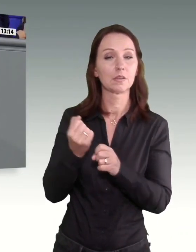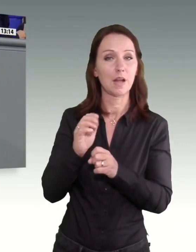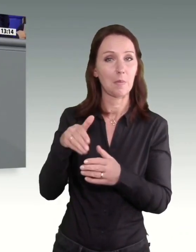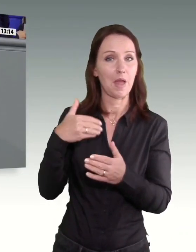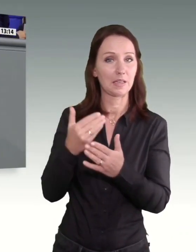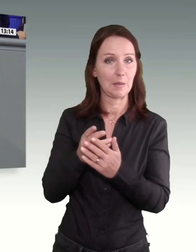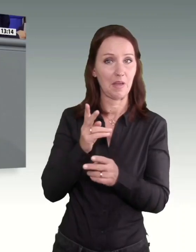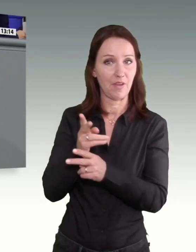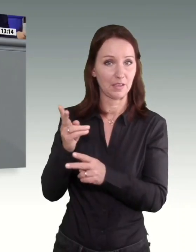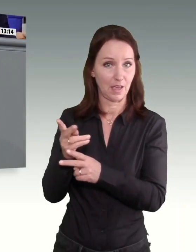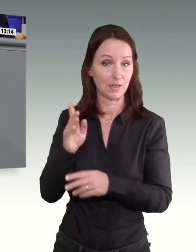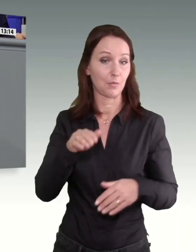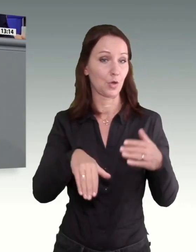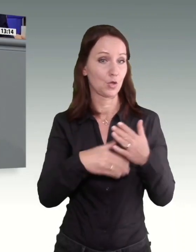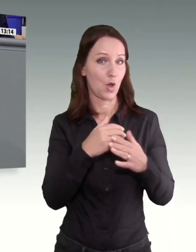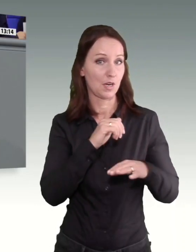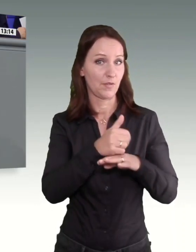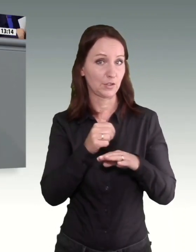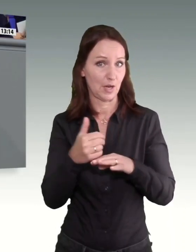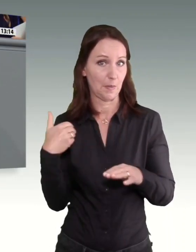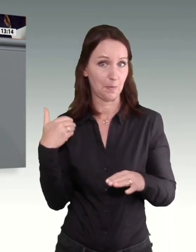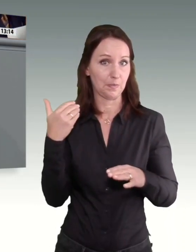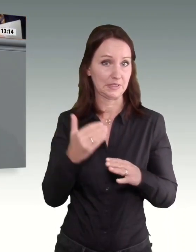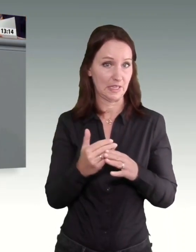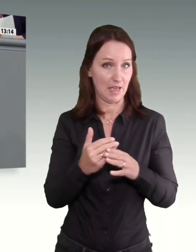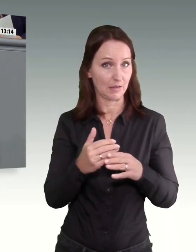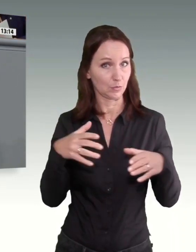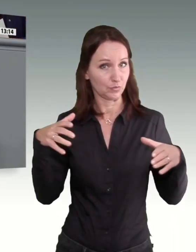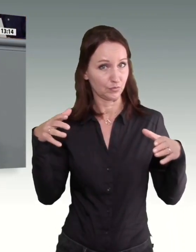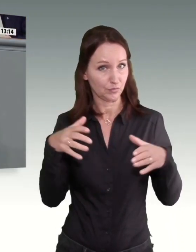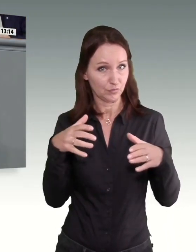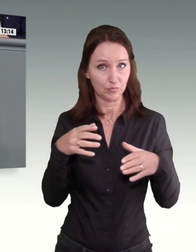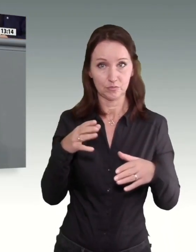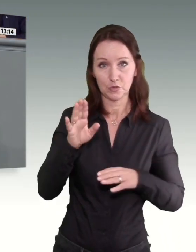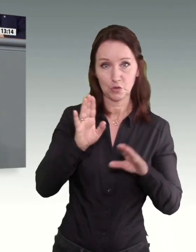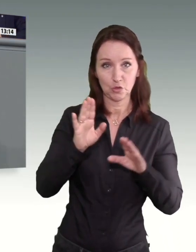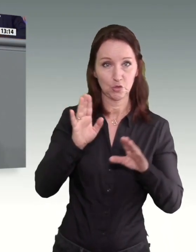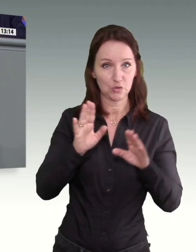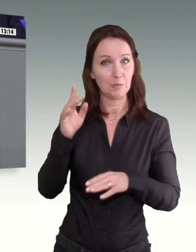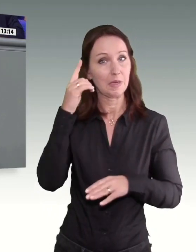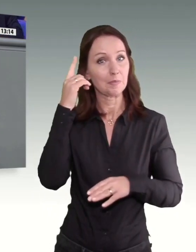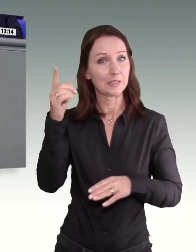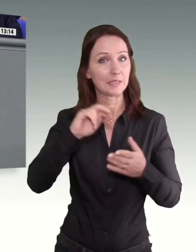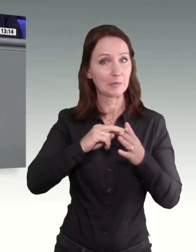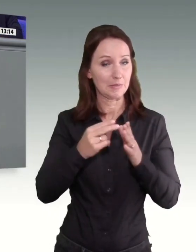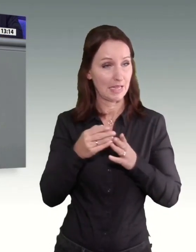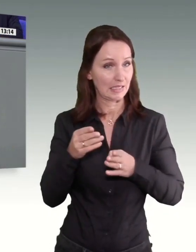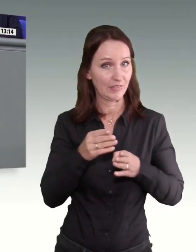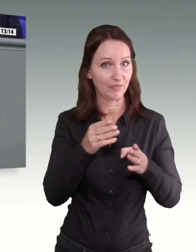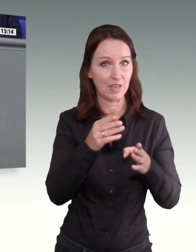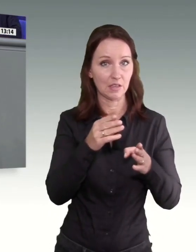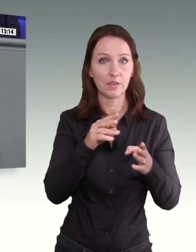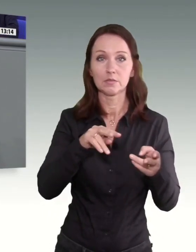auf Konsensfindung bedachten Weg verlassen und sechs Millionen Arbeitnehmerinnen und Arbeitnehmern im